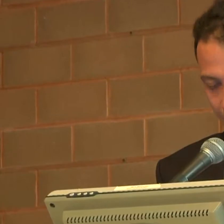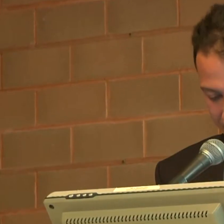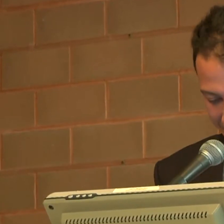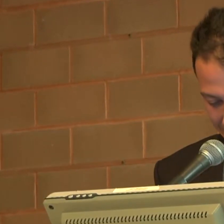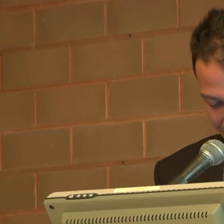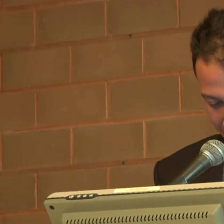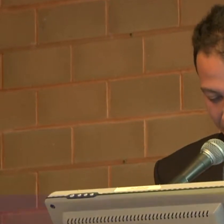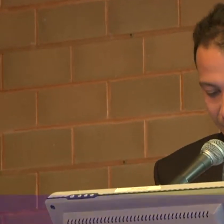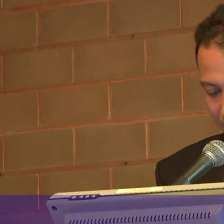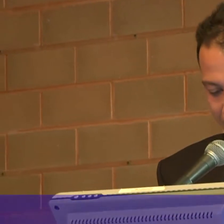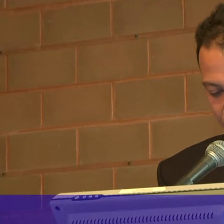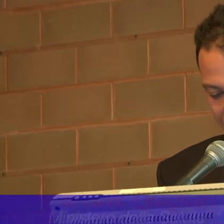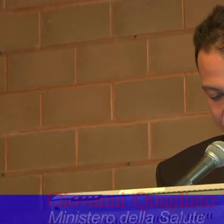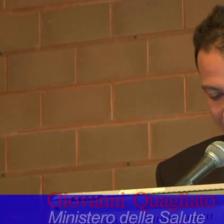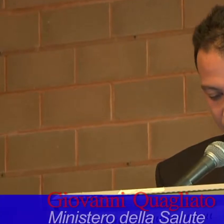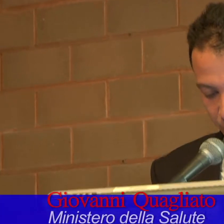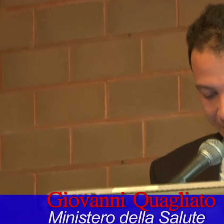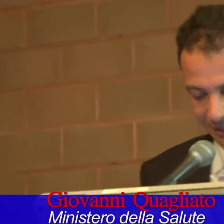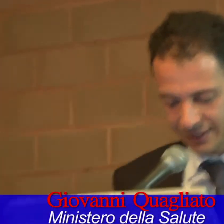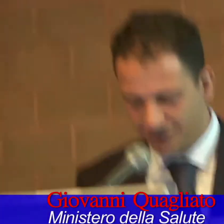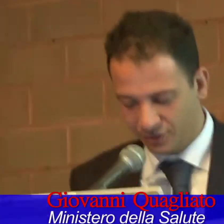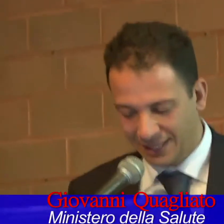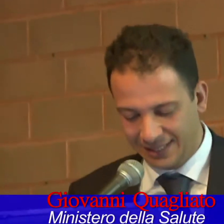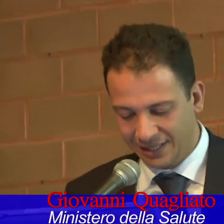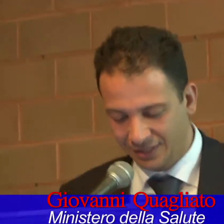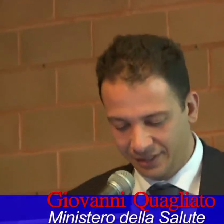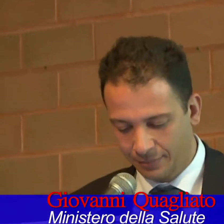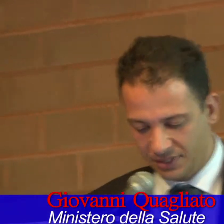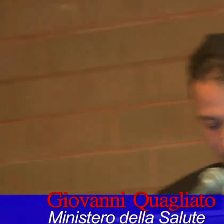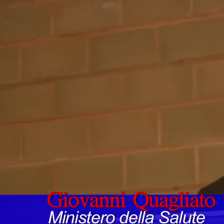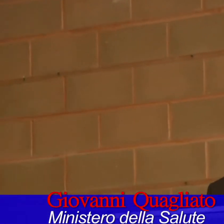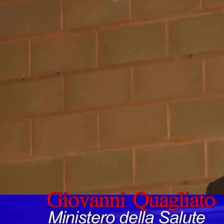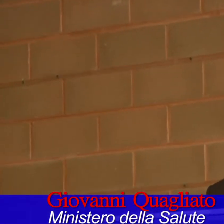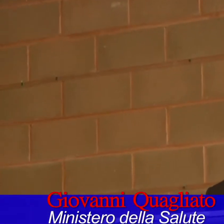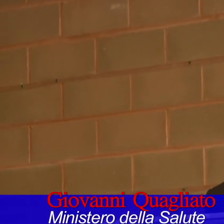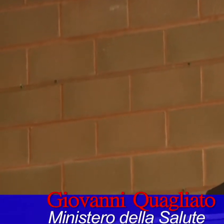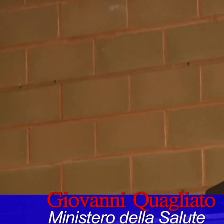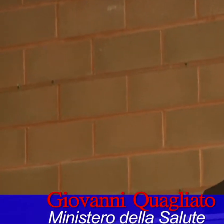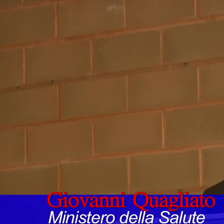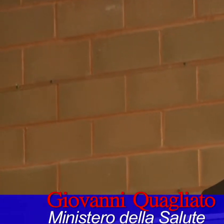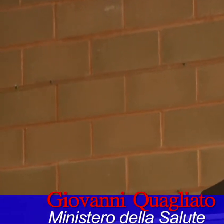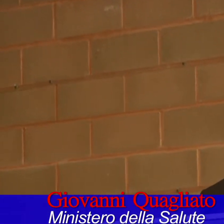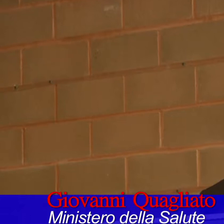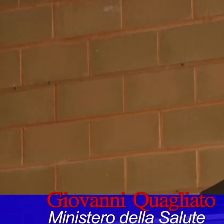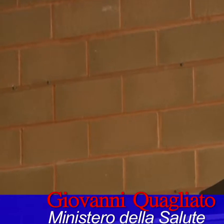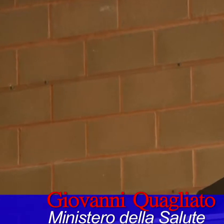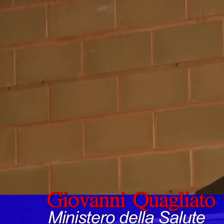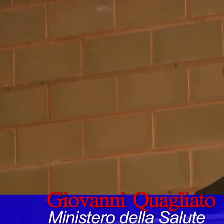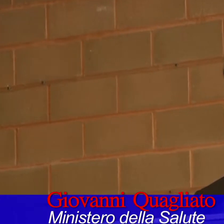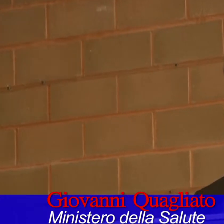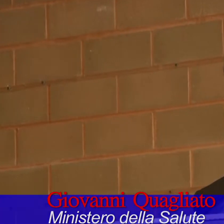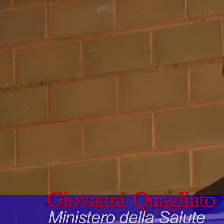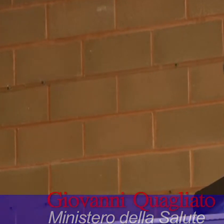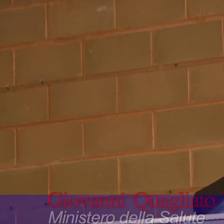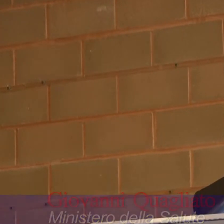partecipare a questa iniziativa in occasione della giornata internazionale dei diritti delle persone con disabilità organizzata insieme con il